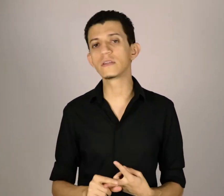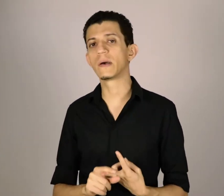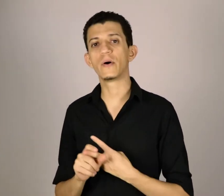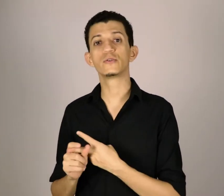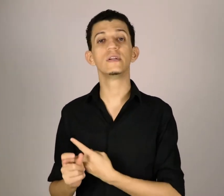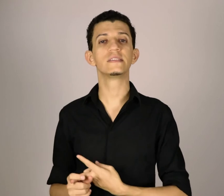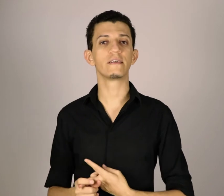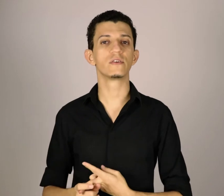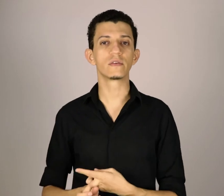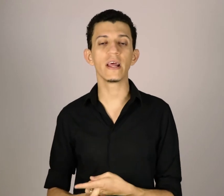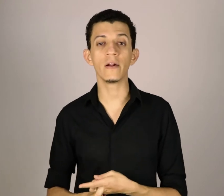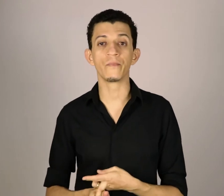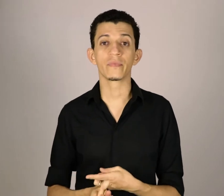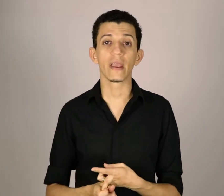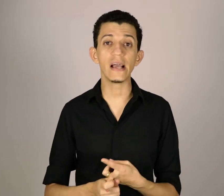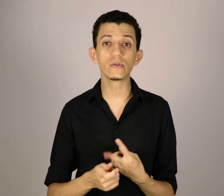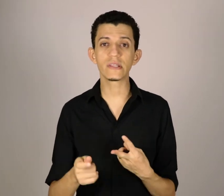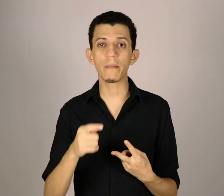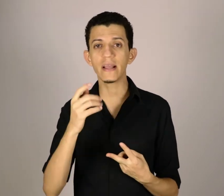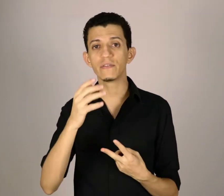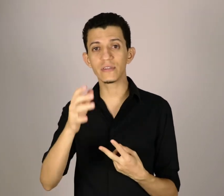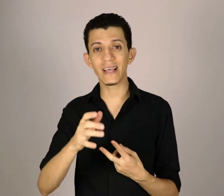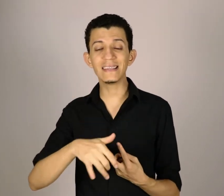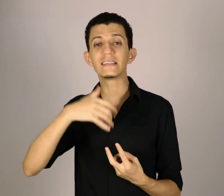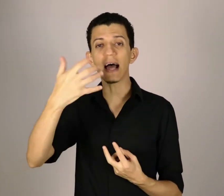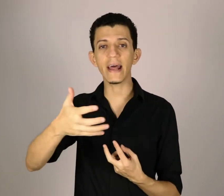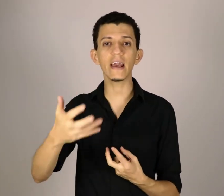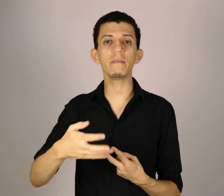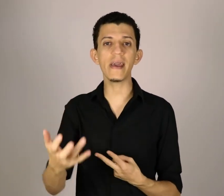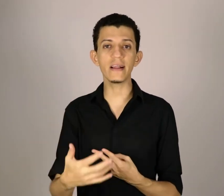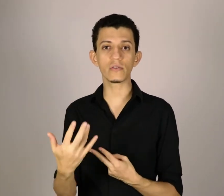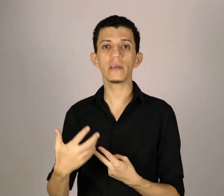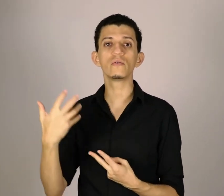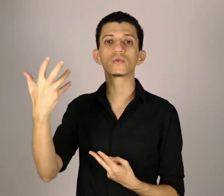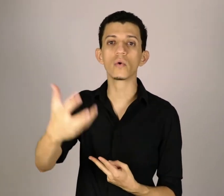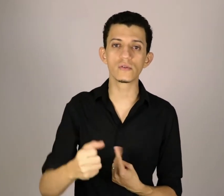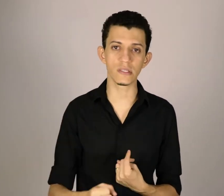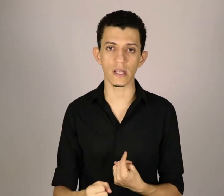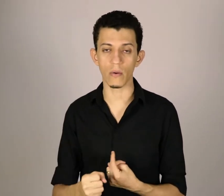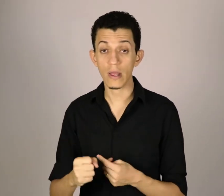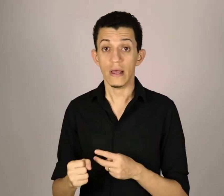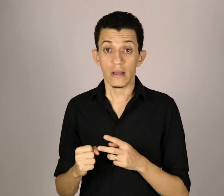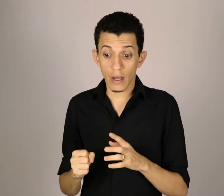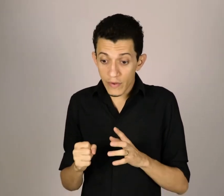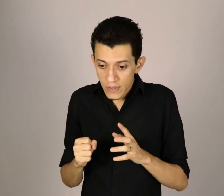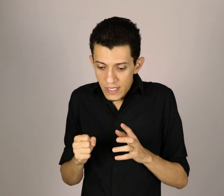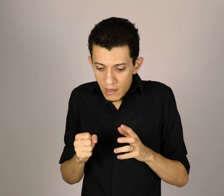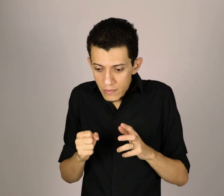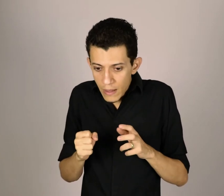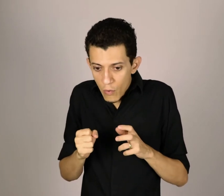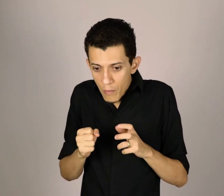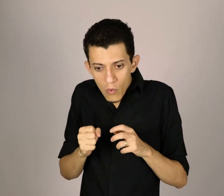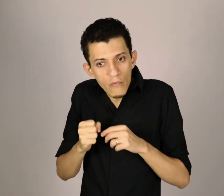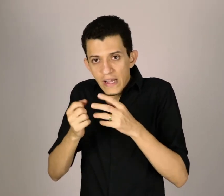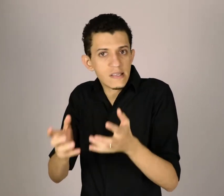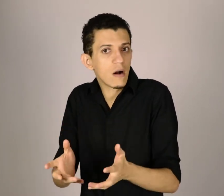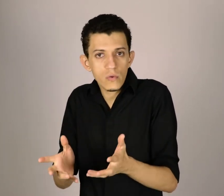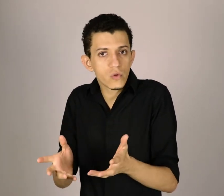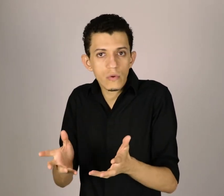que você pode utilizar no seu treino, é justamente você estar em ambientes em que os surdos estão. Talvez você não tenha como conversar com o surdo